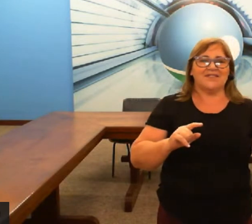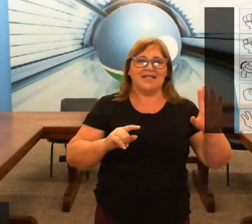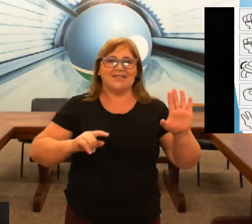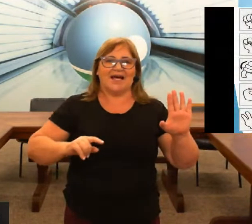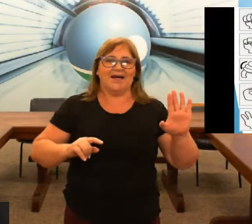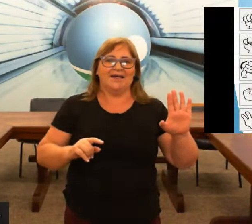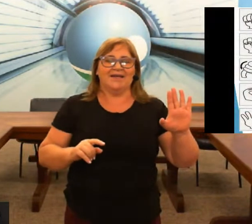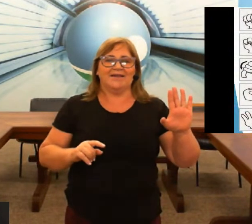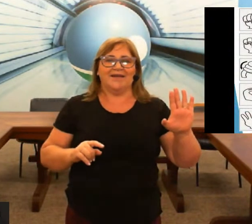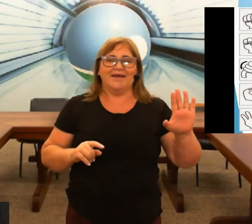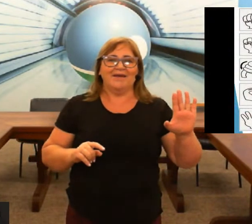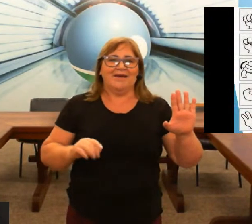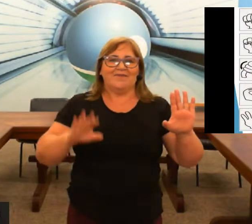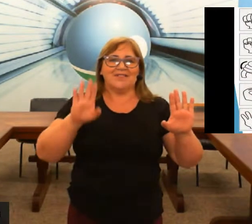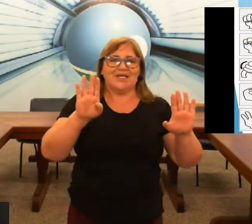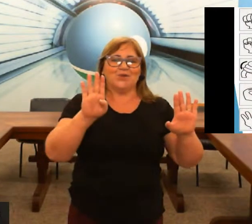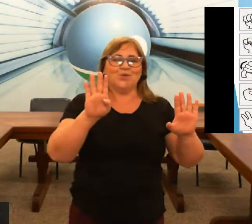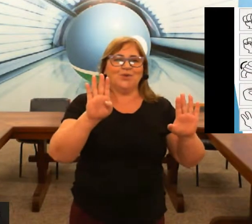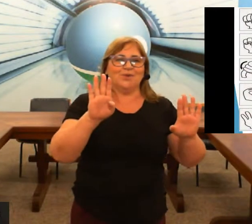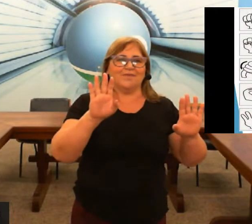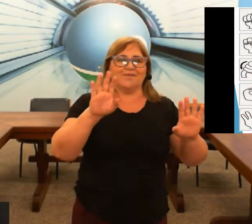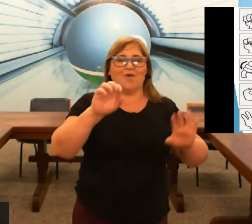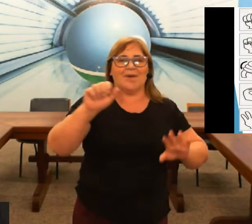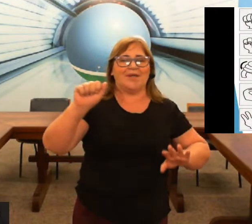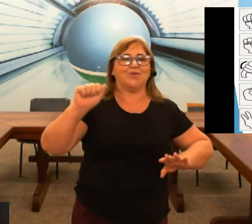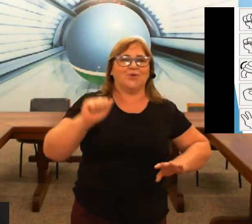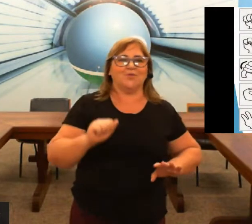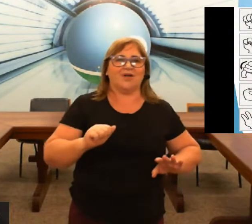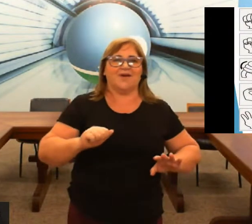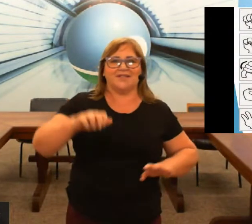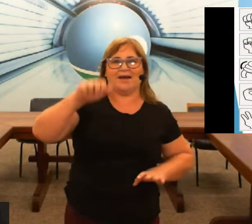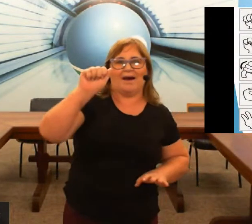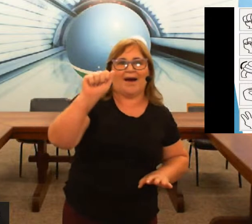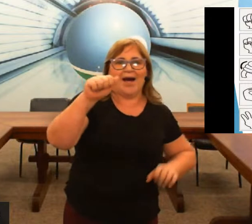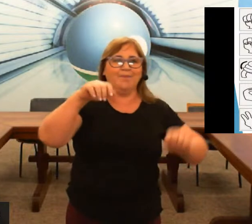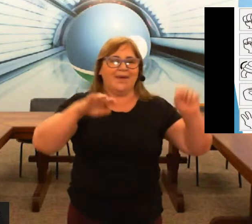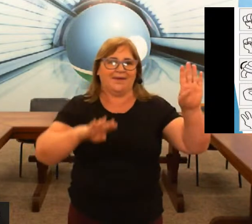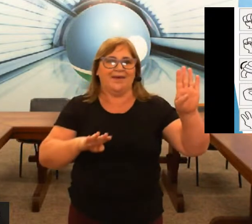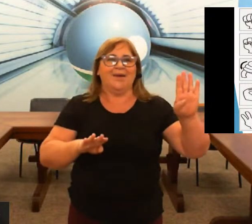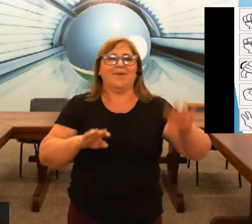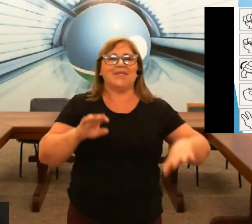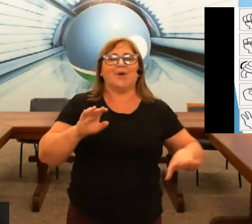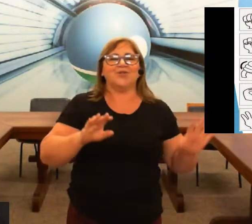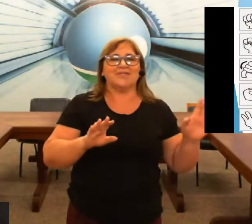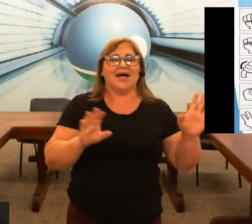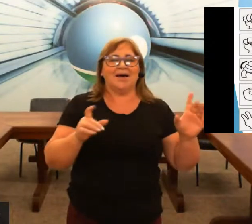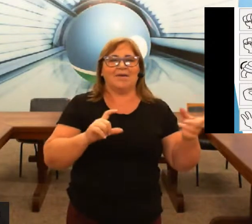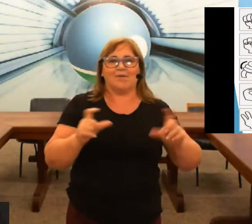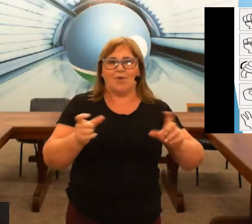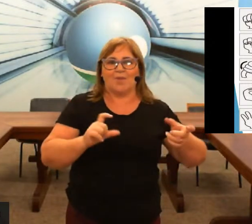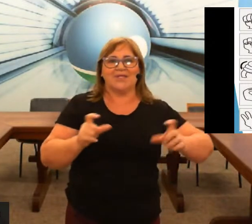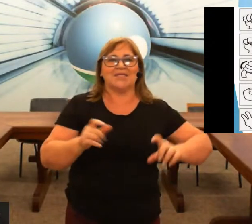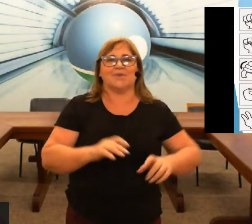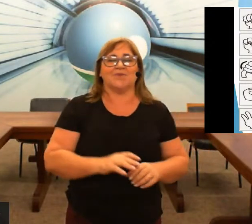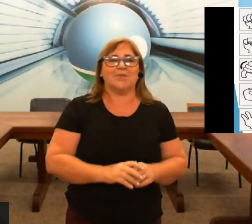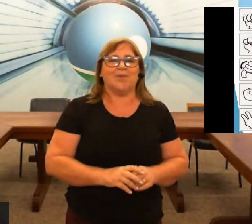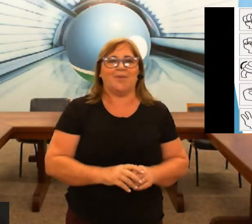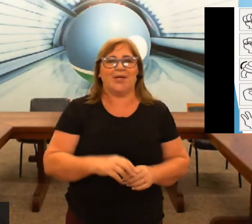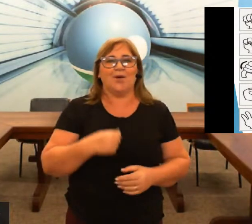sinalizar né fazendo o alfabeto todo não pode fazer A B mas você pode usar qualquer uma das mãos não tem problema eu